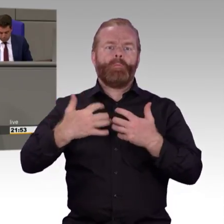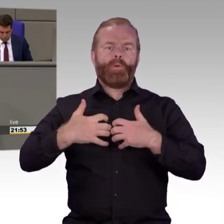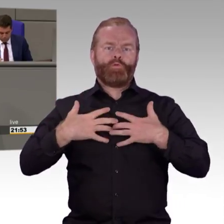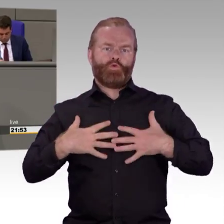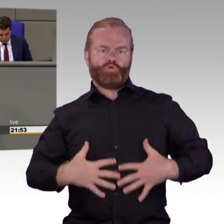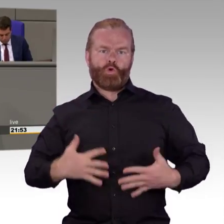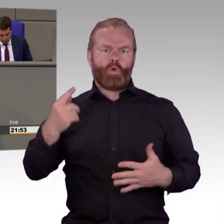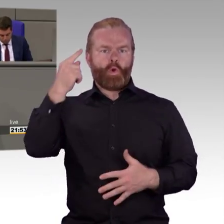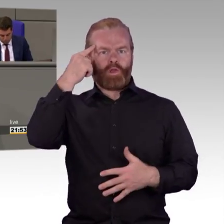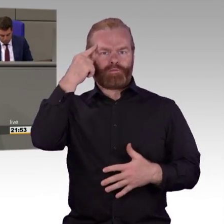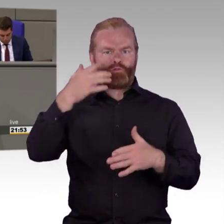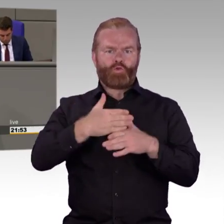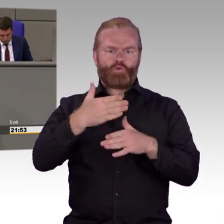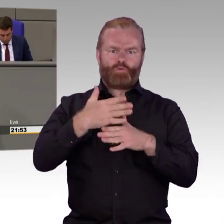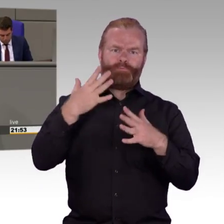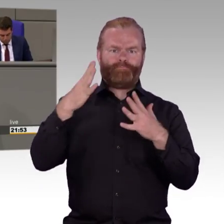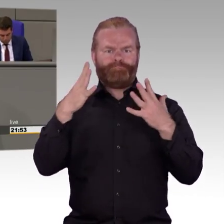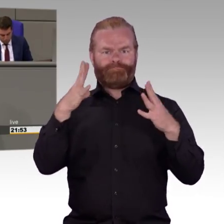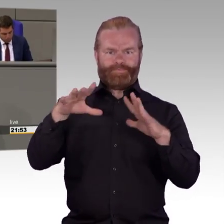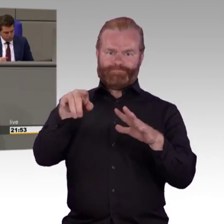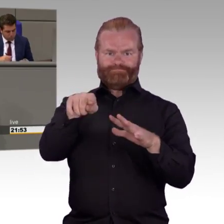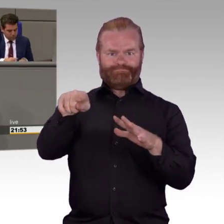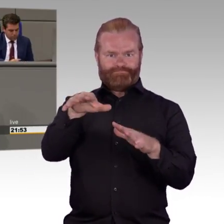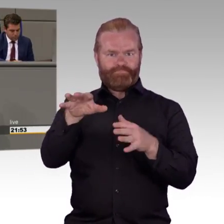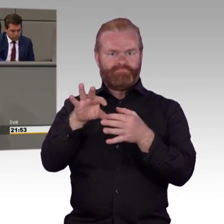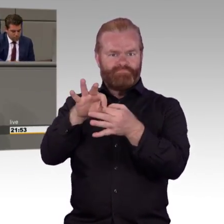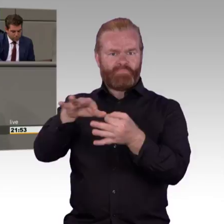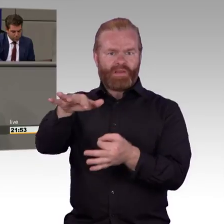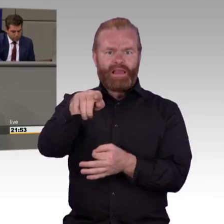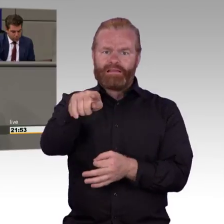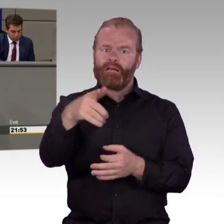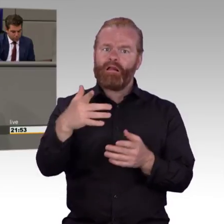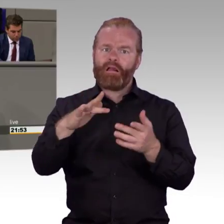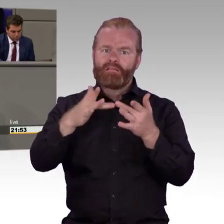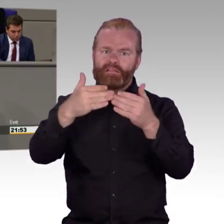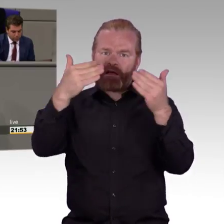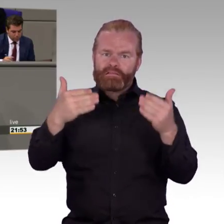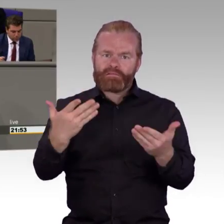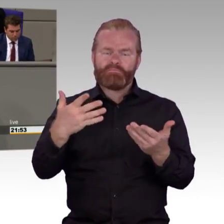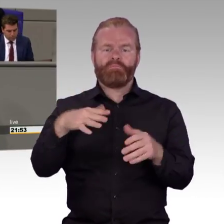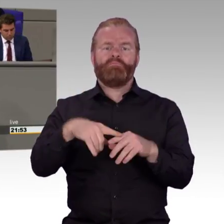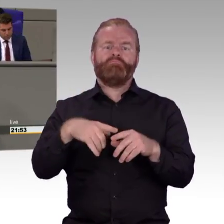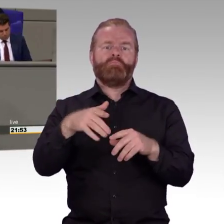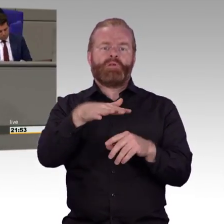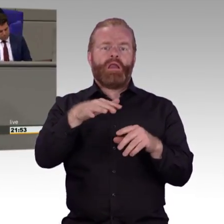Vertrauen verspielt. Die Richtlinie ist nicht plötzlich vom Himmel gefallen. Das Umsetzungsdatum ist seit 2016 bekannt.